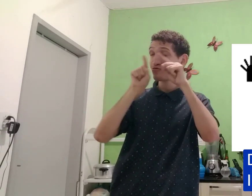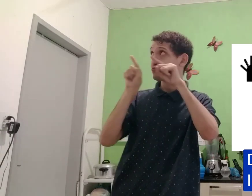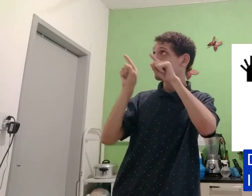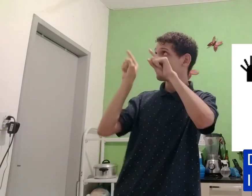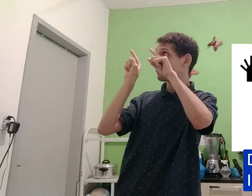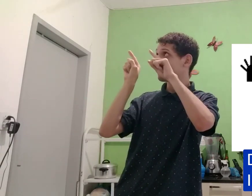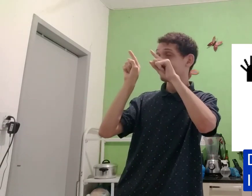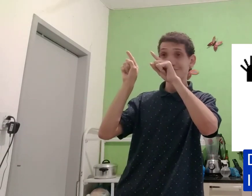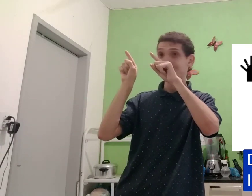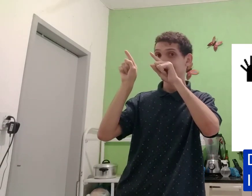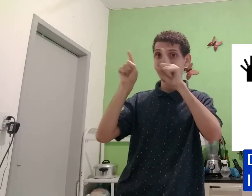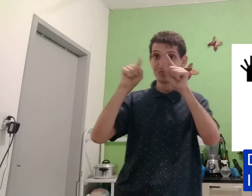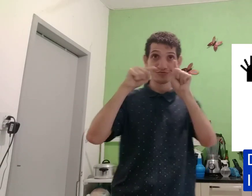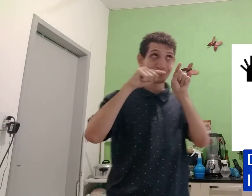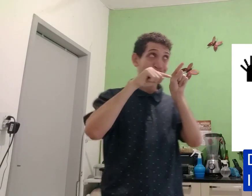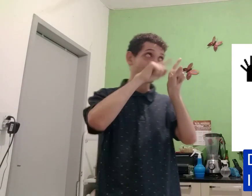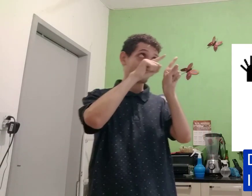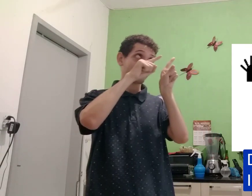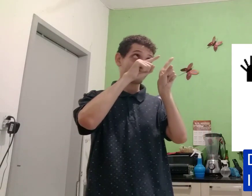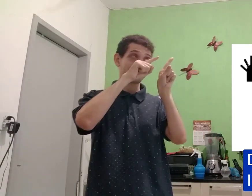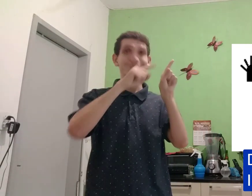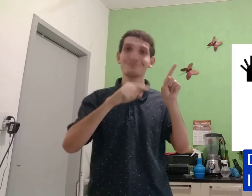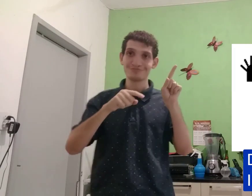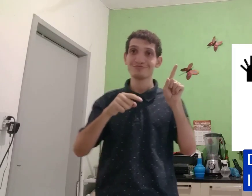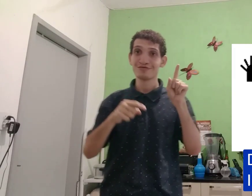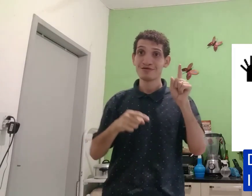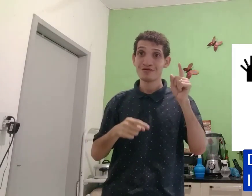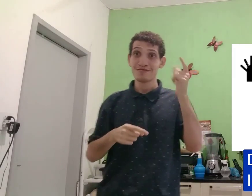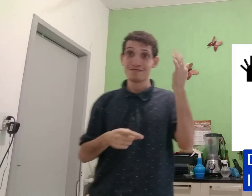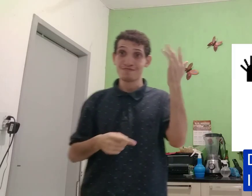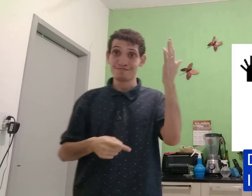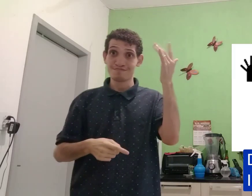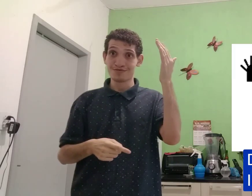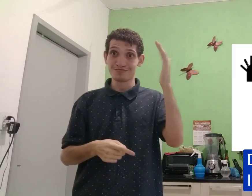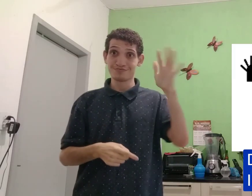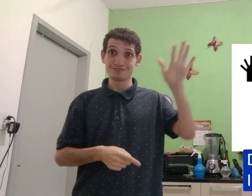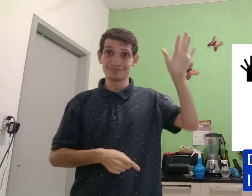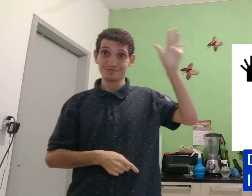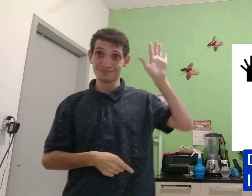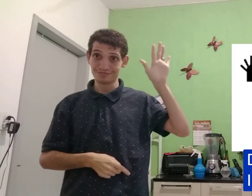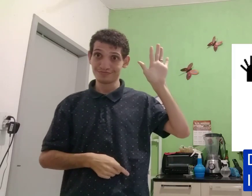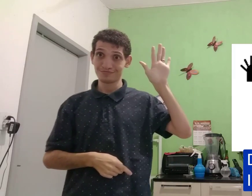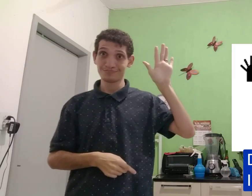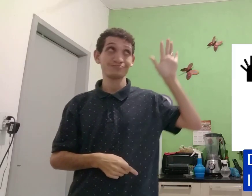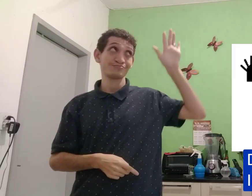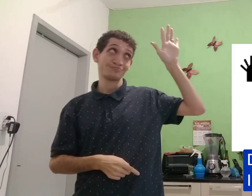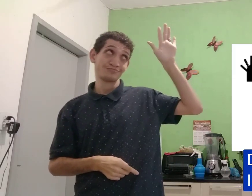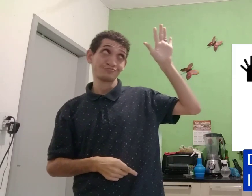o rosto olhando pra cá, olhando pra lá, uma mão assim,